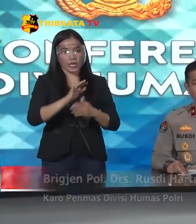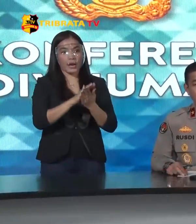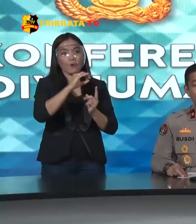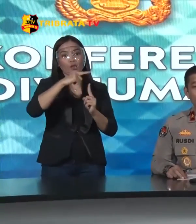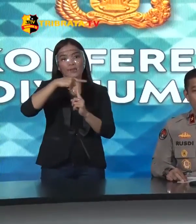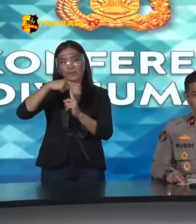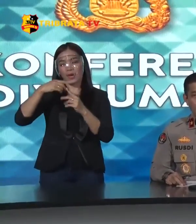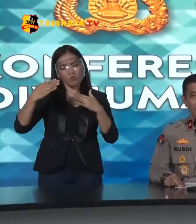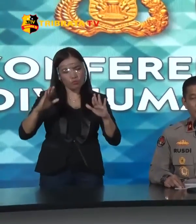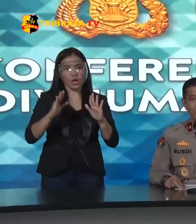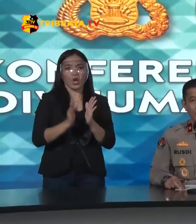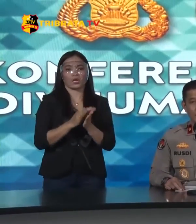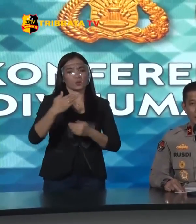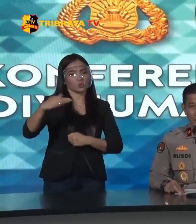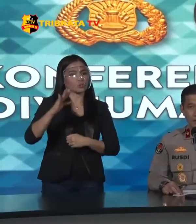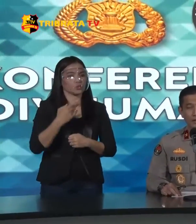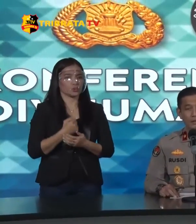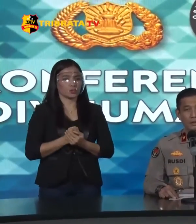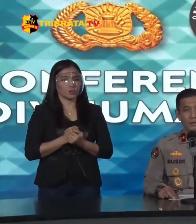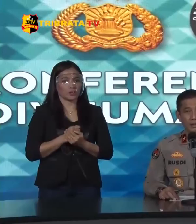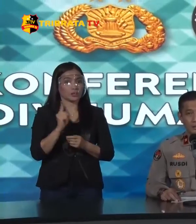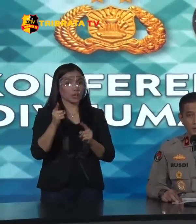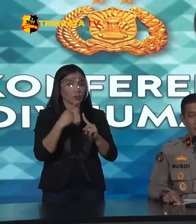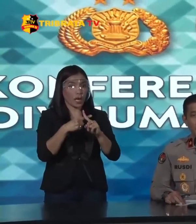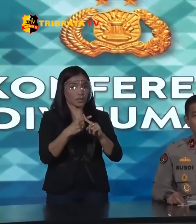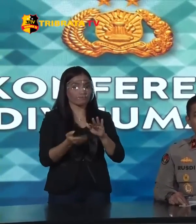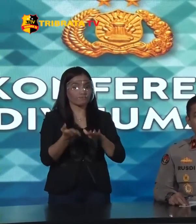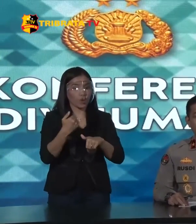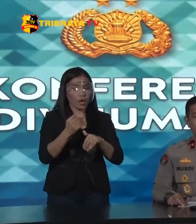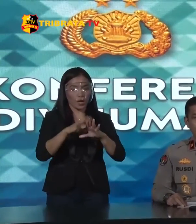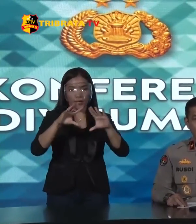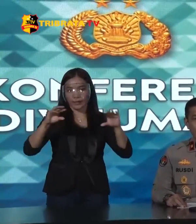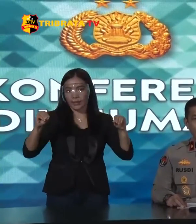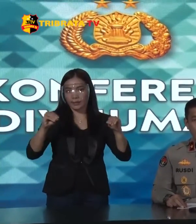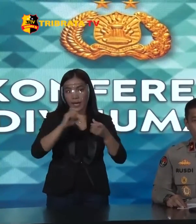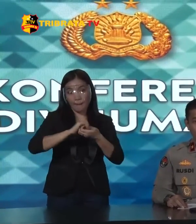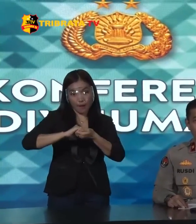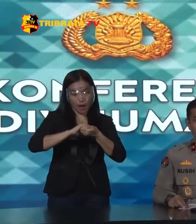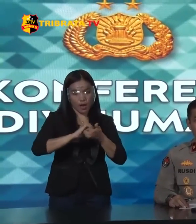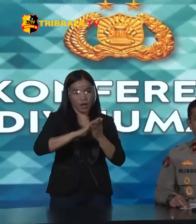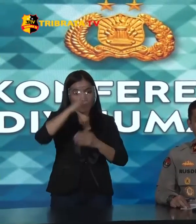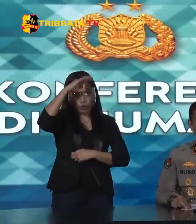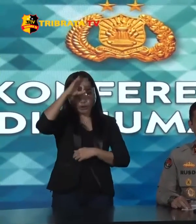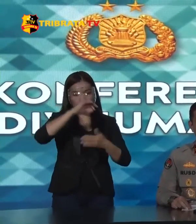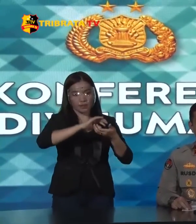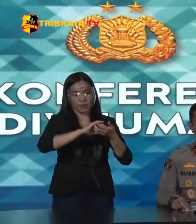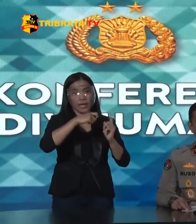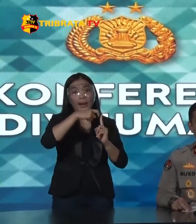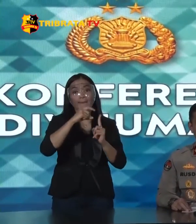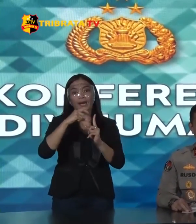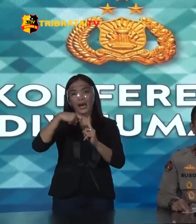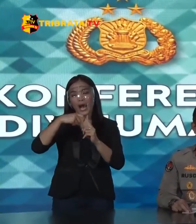tangan Itu sudah berjalan Sekali lagi Kerjasama KPK Dengan Polri Dan Manila Barreskrim